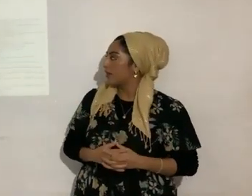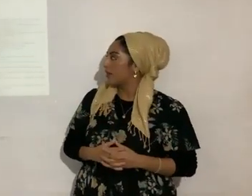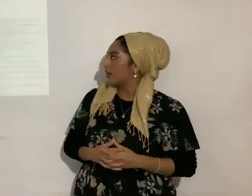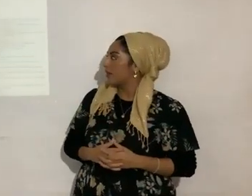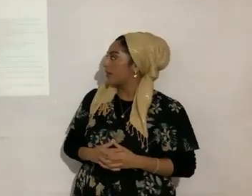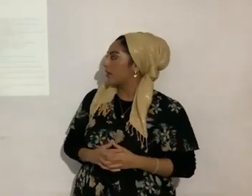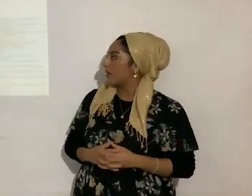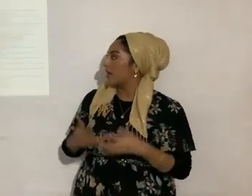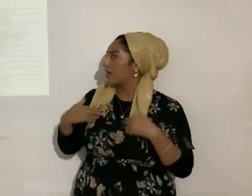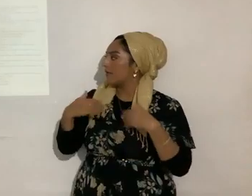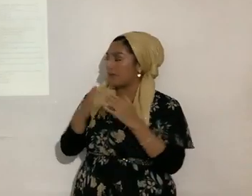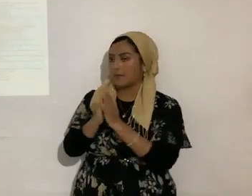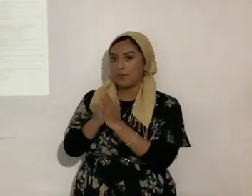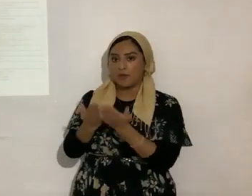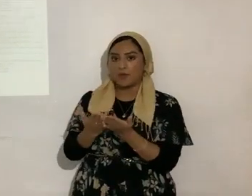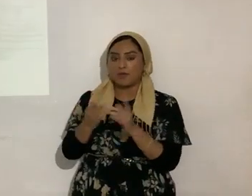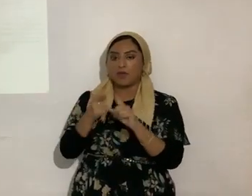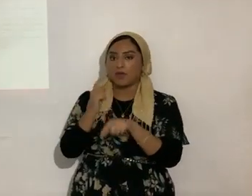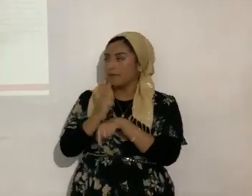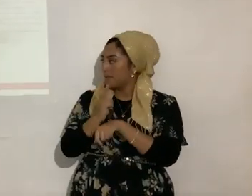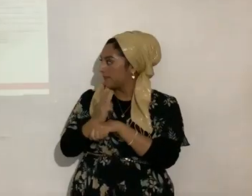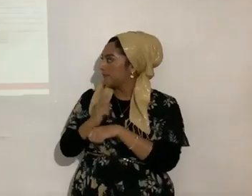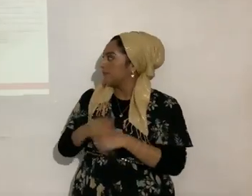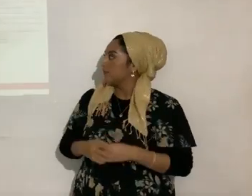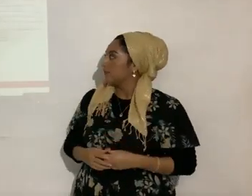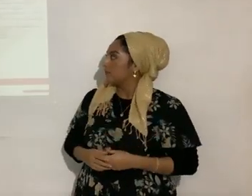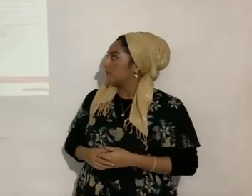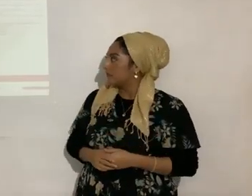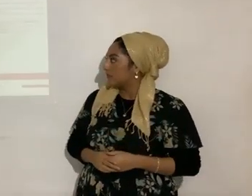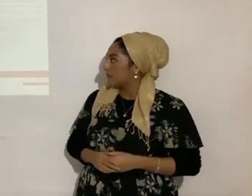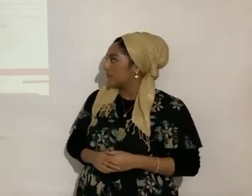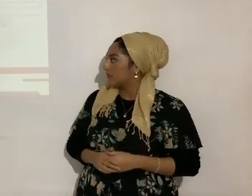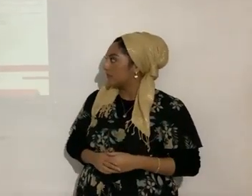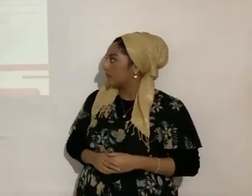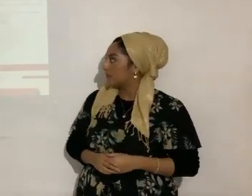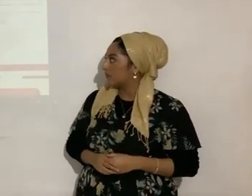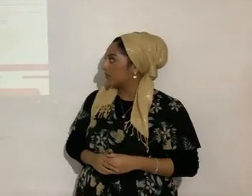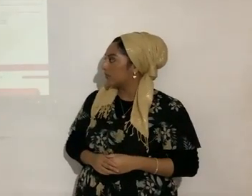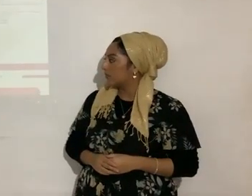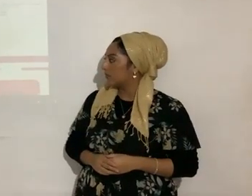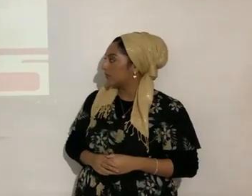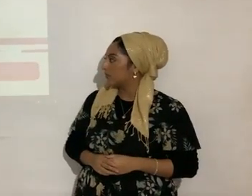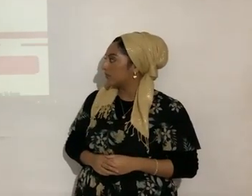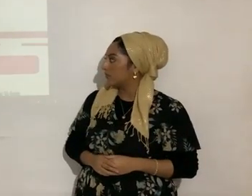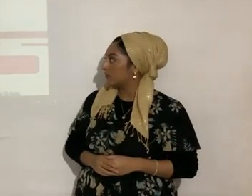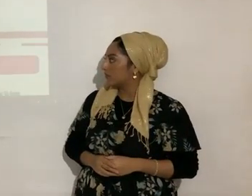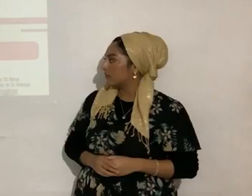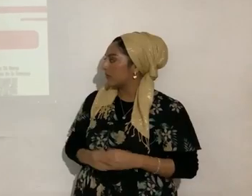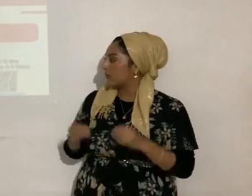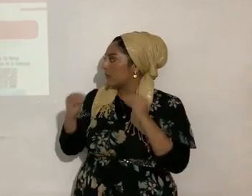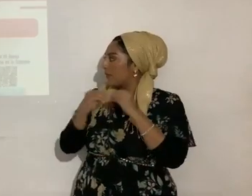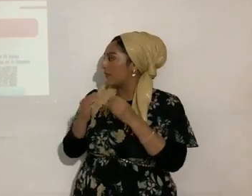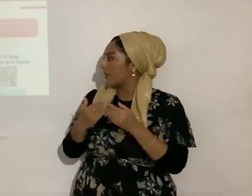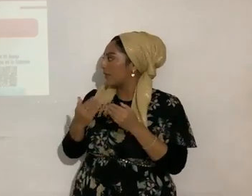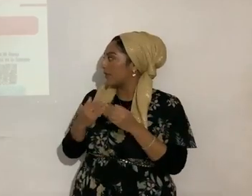ahí están los libros ya, también se puso el código QR para que más rápido puedan acceder,